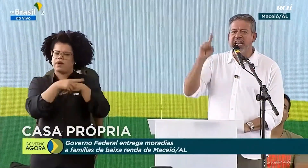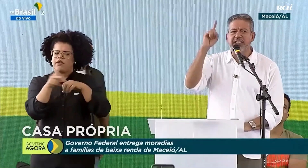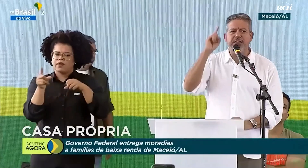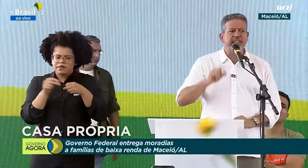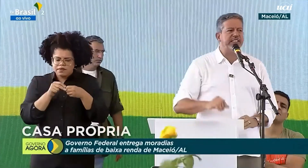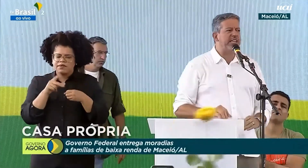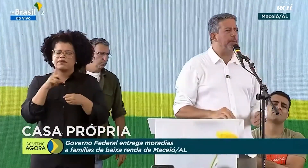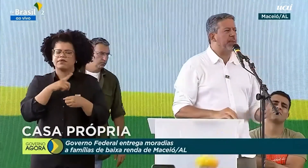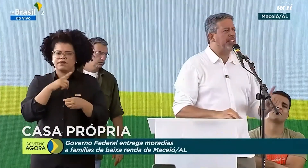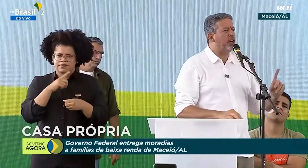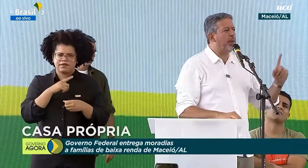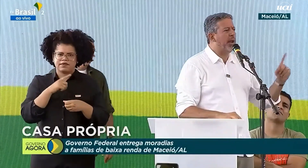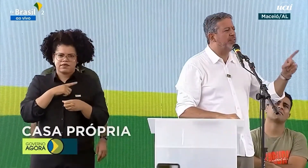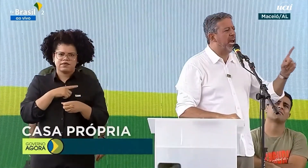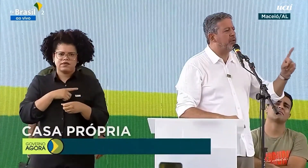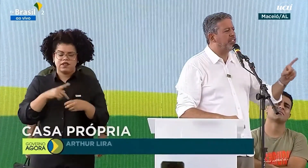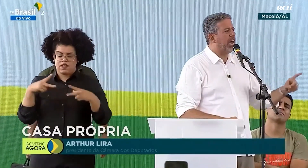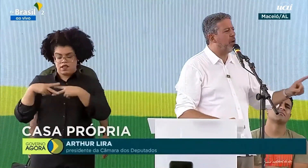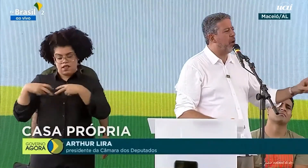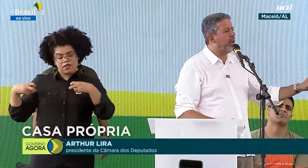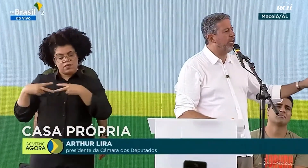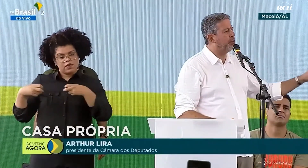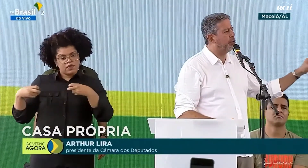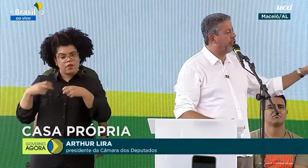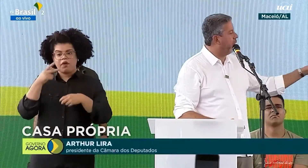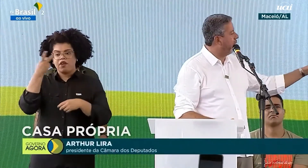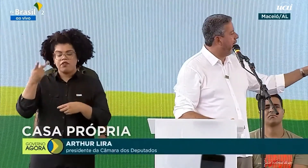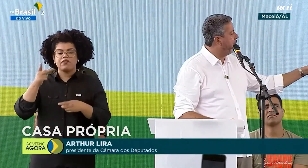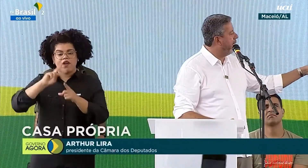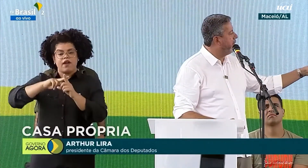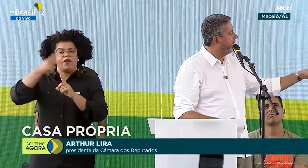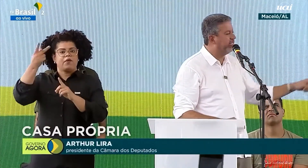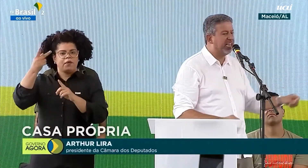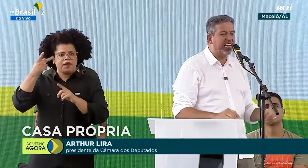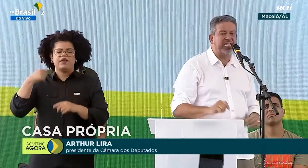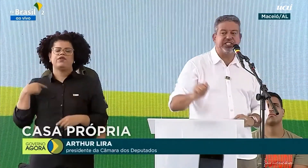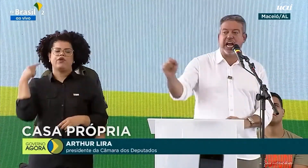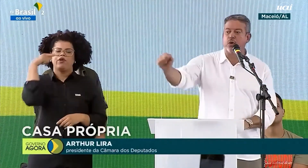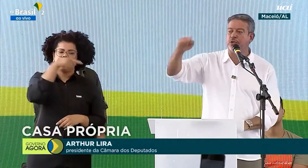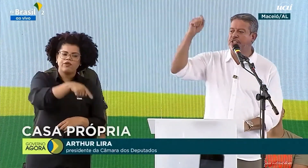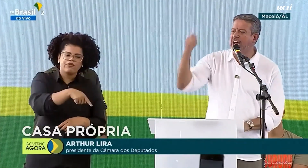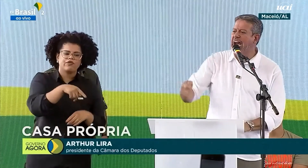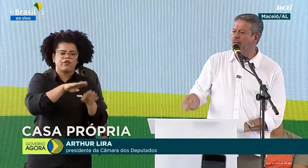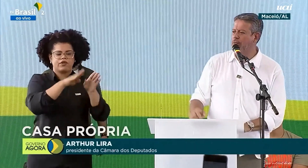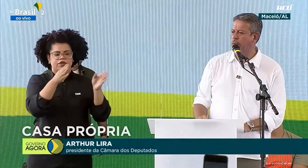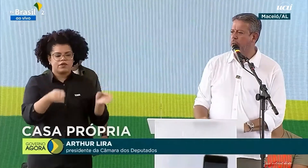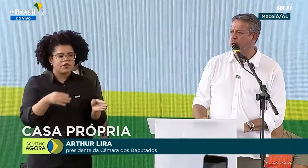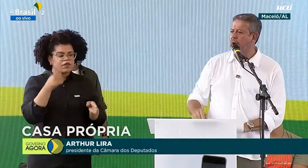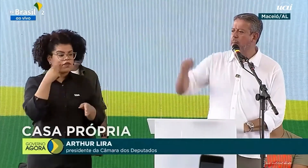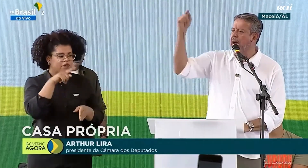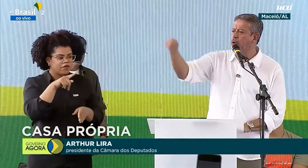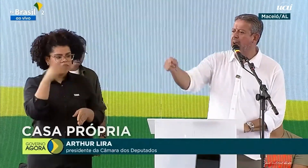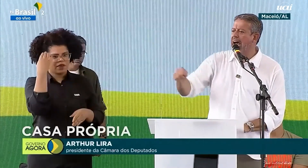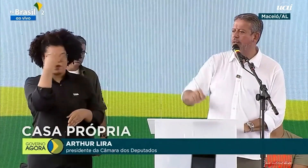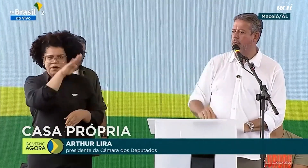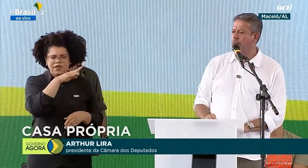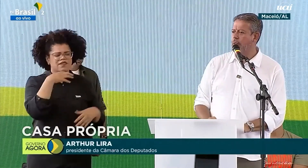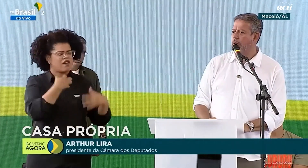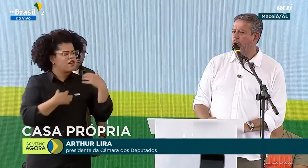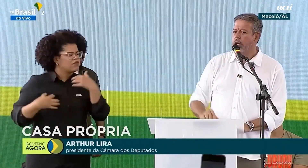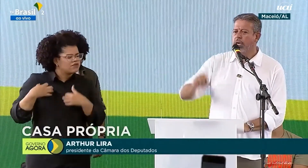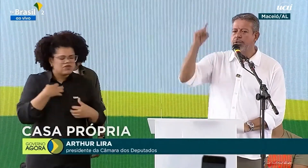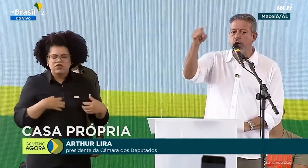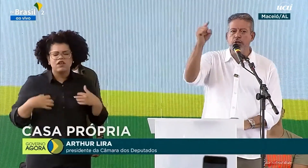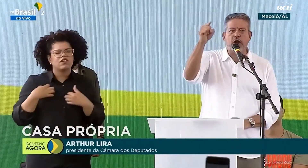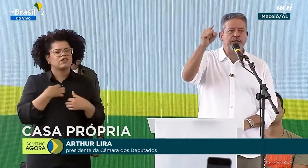Todas as vezes que a Petrobras vai anunciar um aumento, eu chego lá no gabinete dele, ele está angustiado, amargurado.